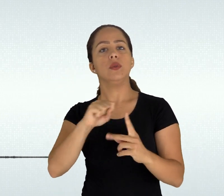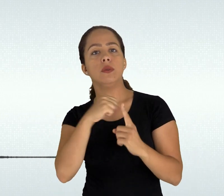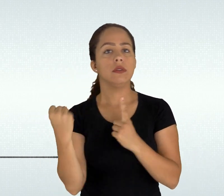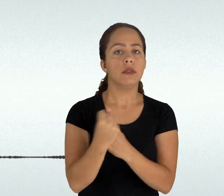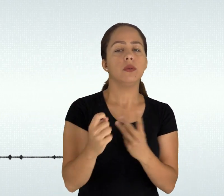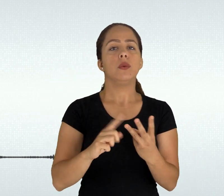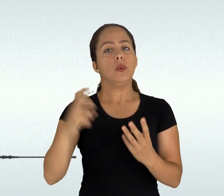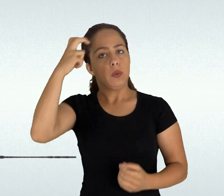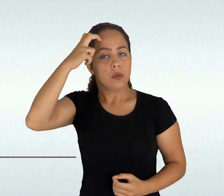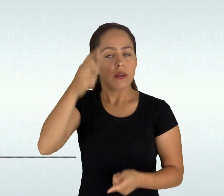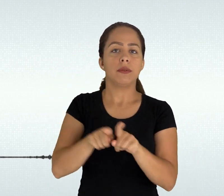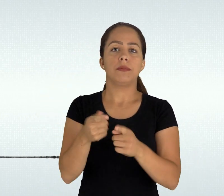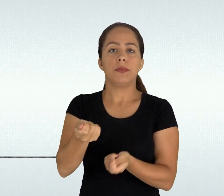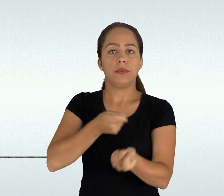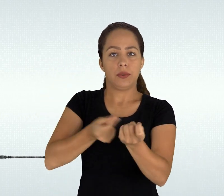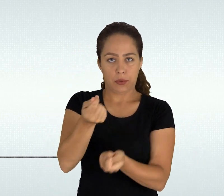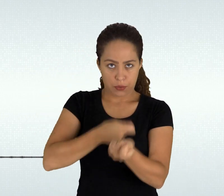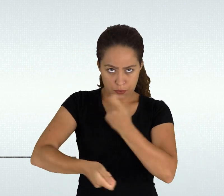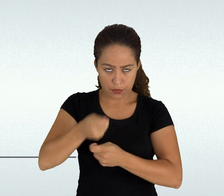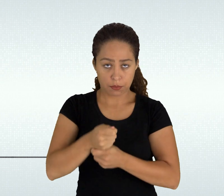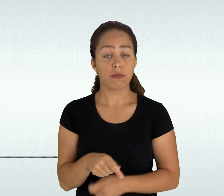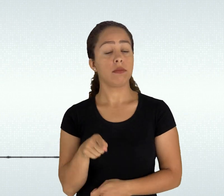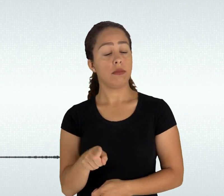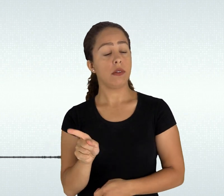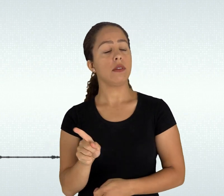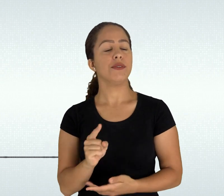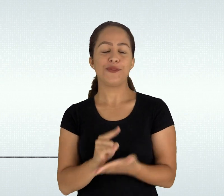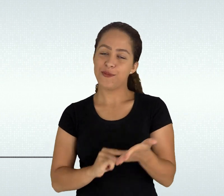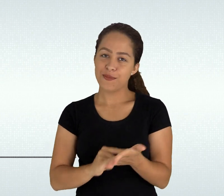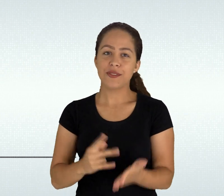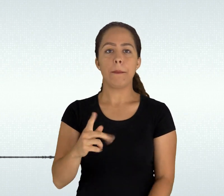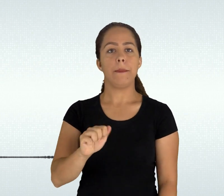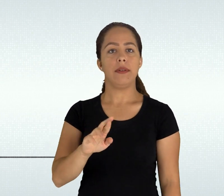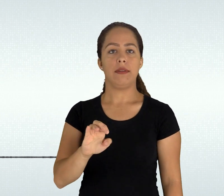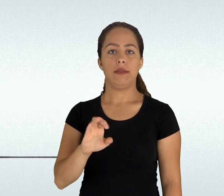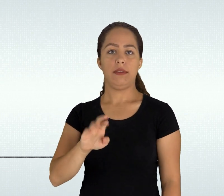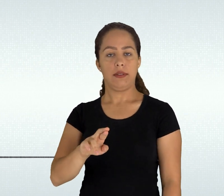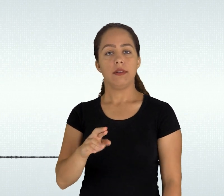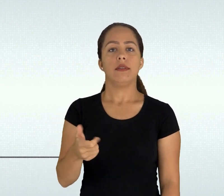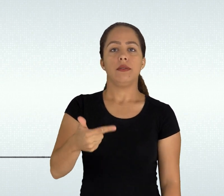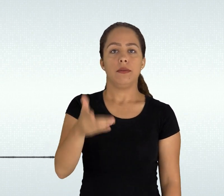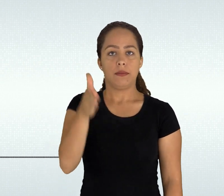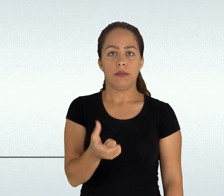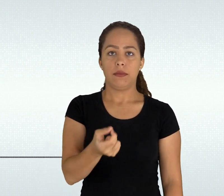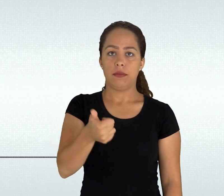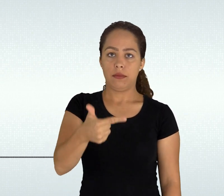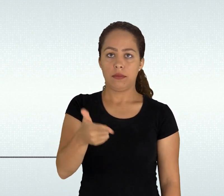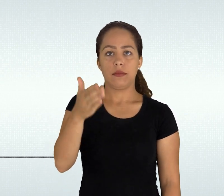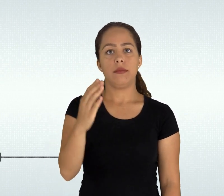do parecer CNE barra SEB número 5 barra 2011